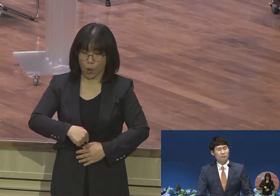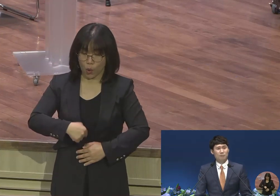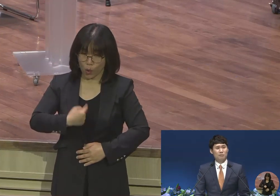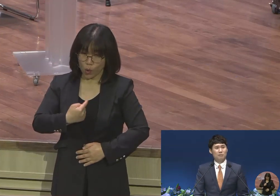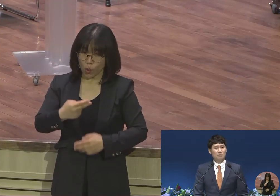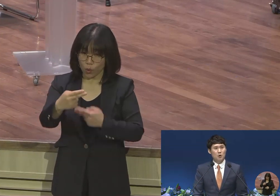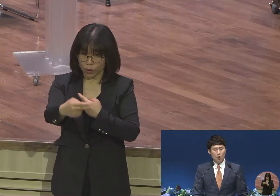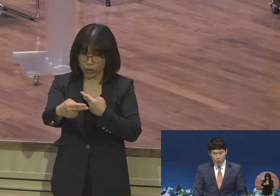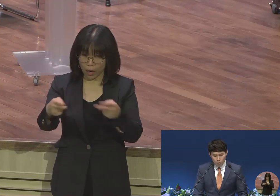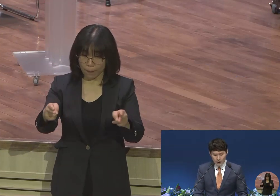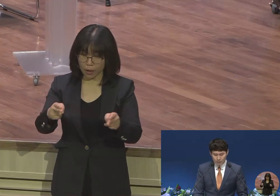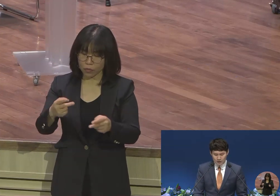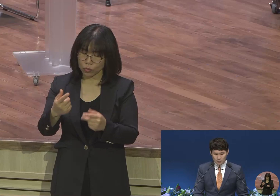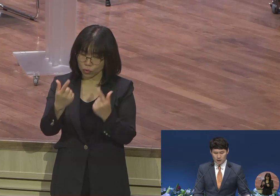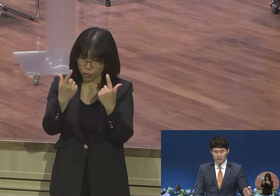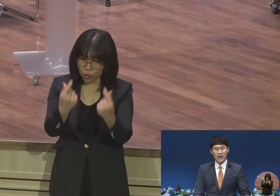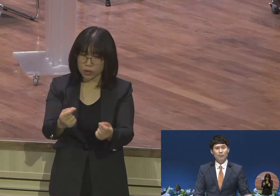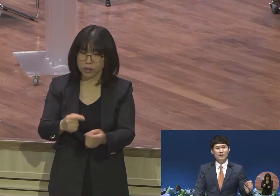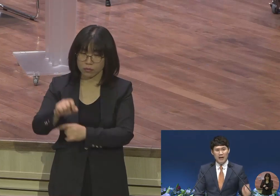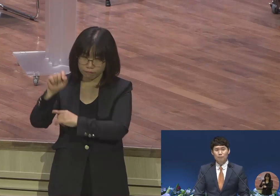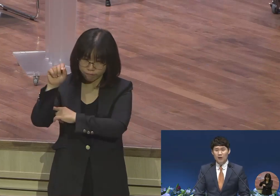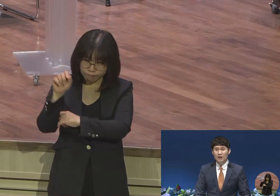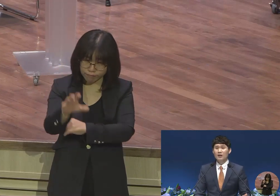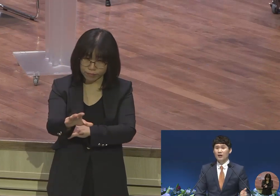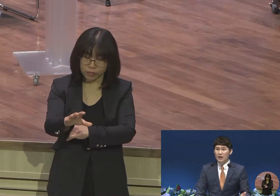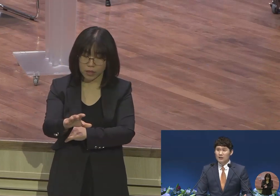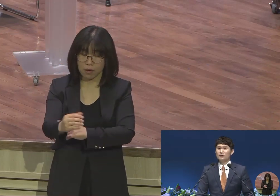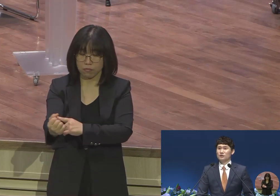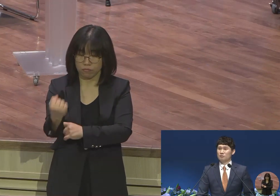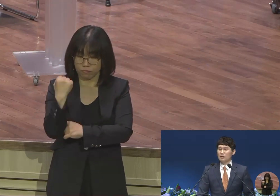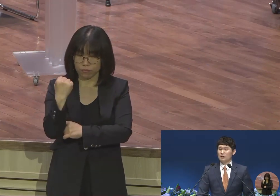홀로 다락방은 다락방답게 해야 되는 것입니다